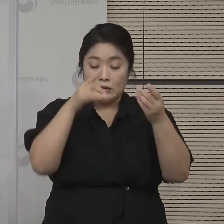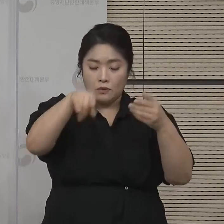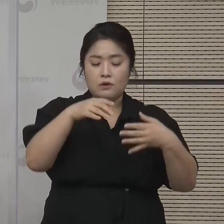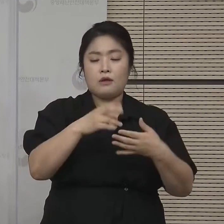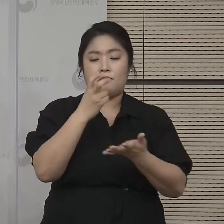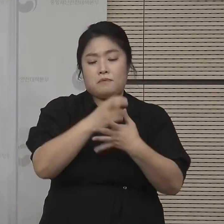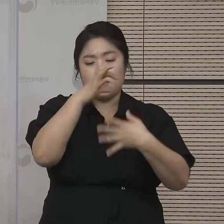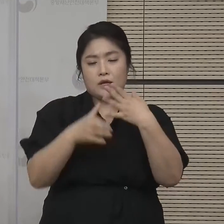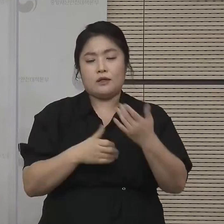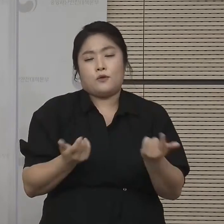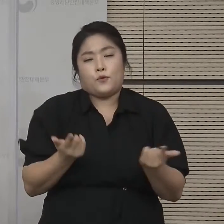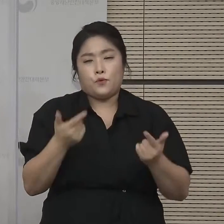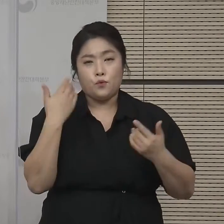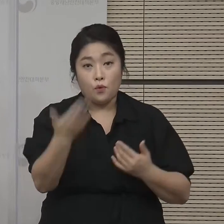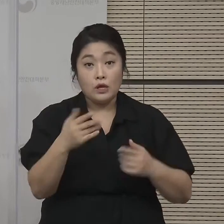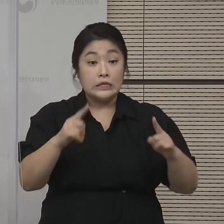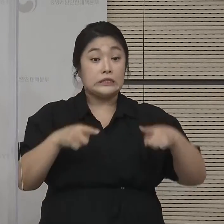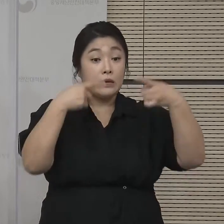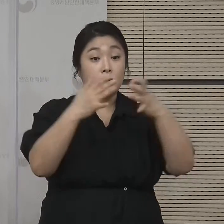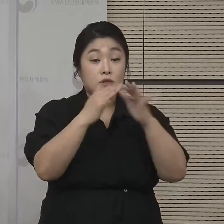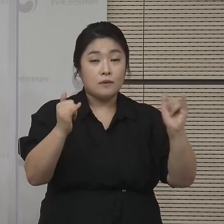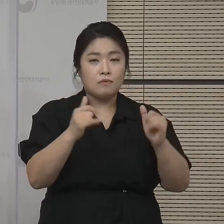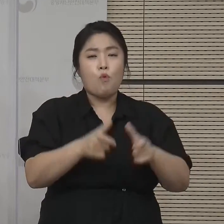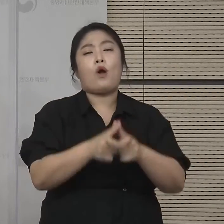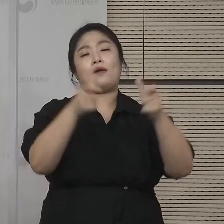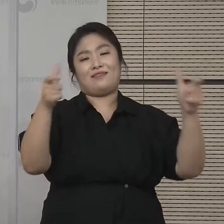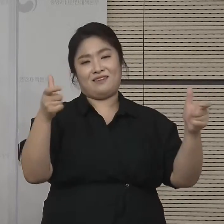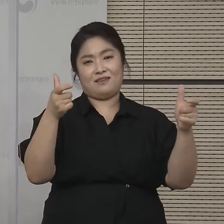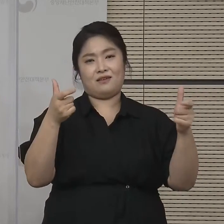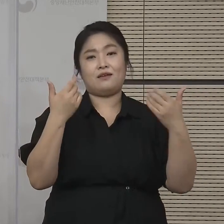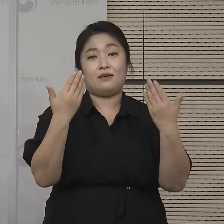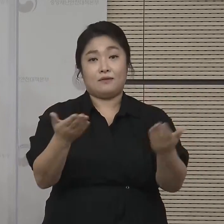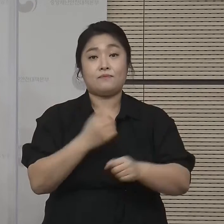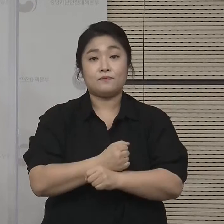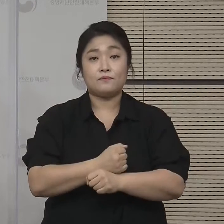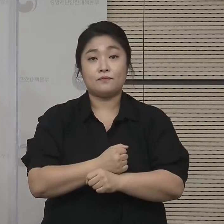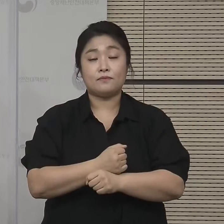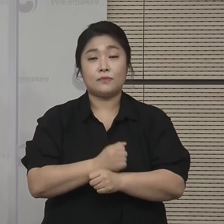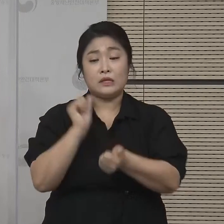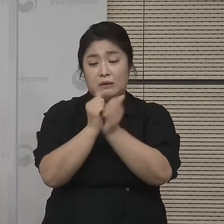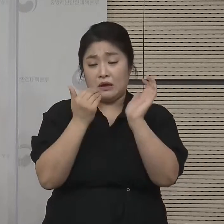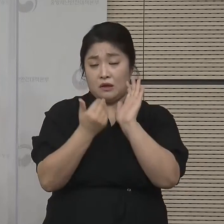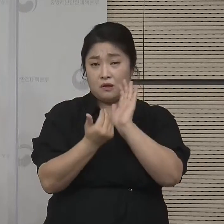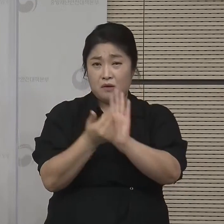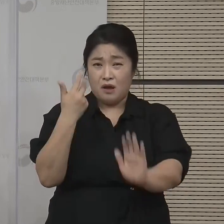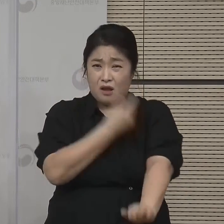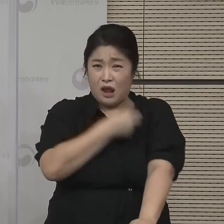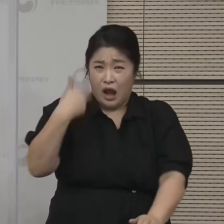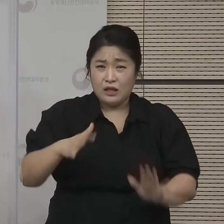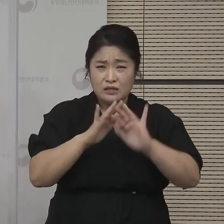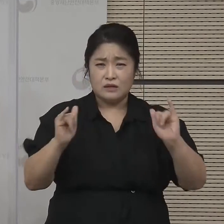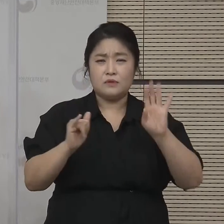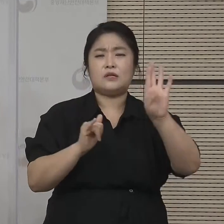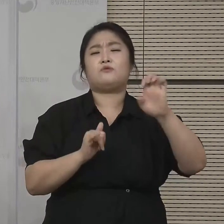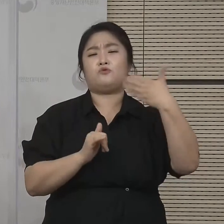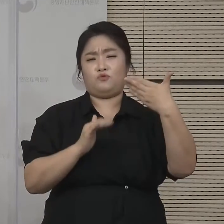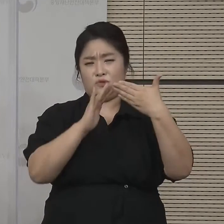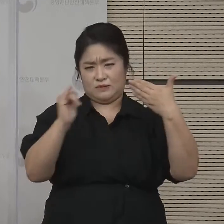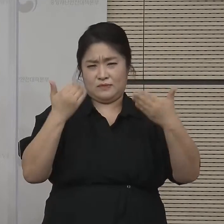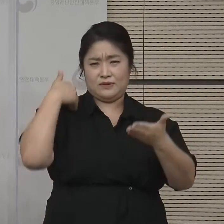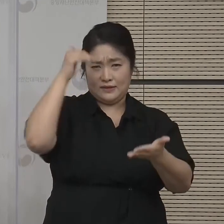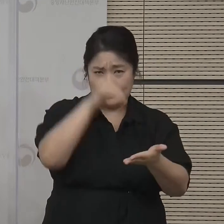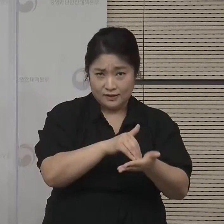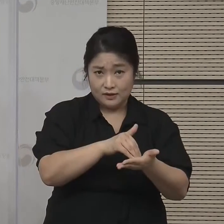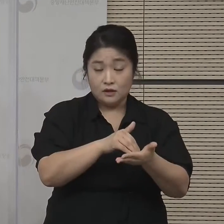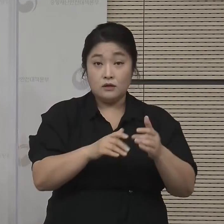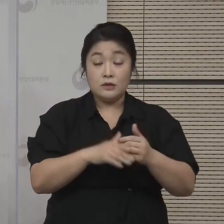접종완료자의 참여 가능 인원을 확대하도록 하였습니다. 미접종자 참여는 49명까지 유지하여